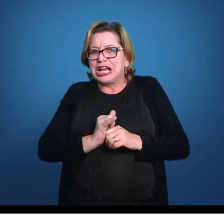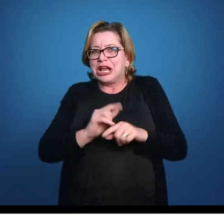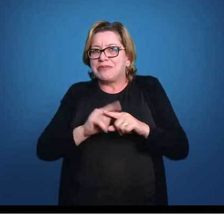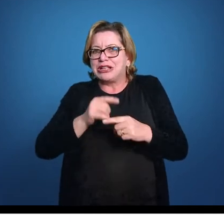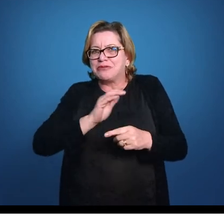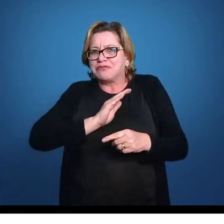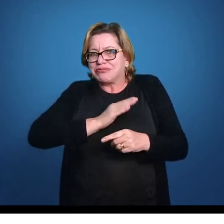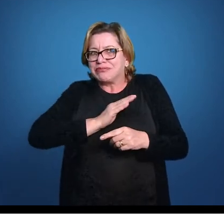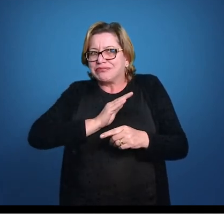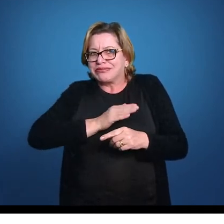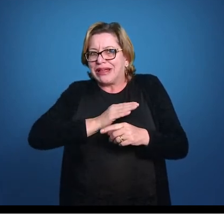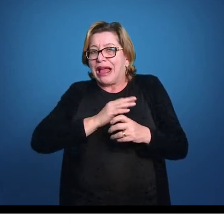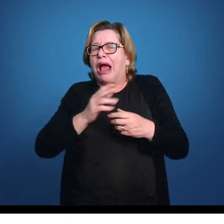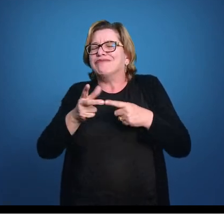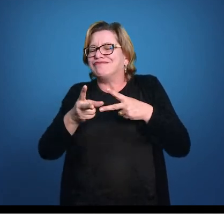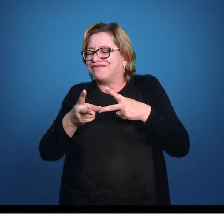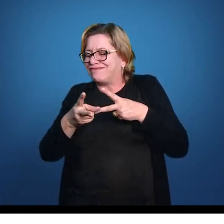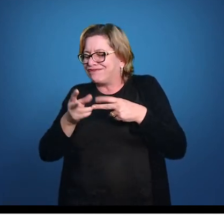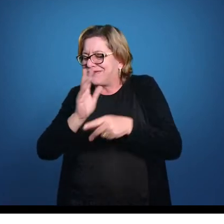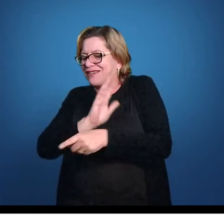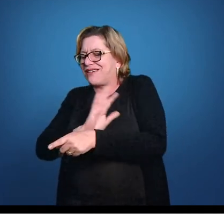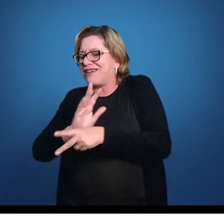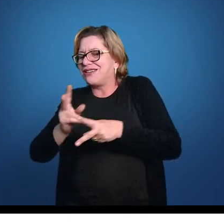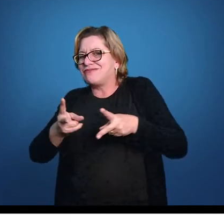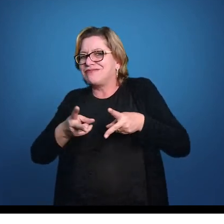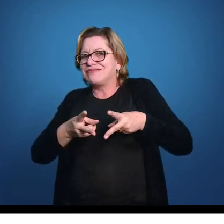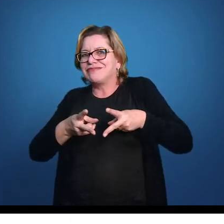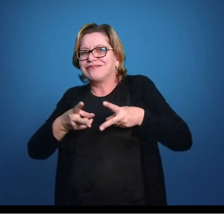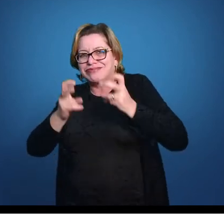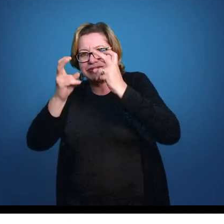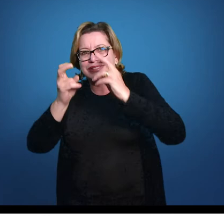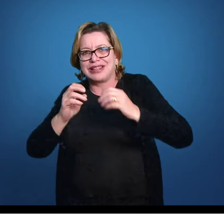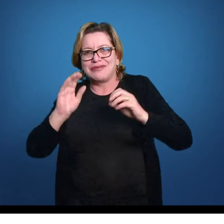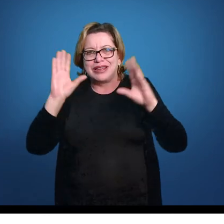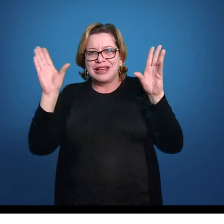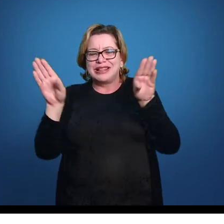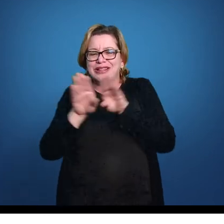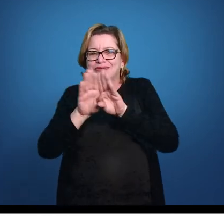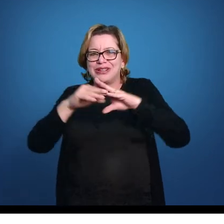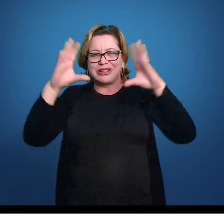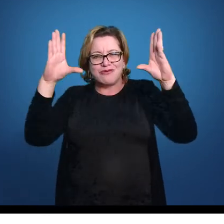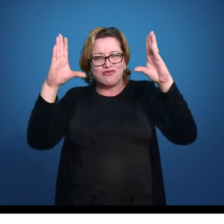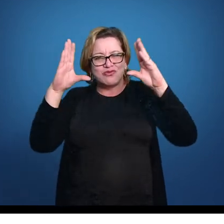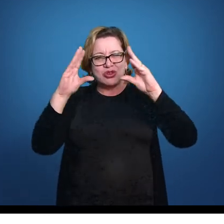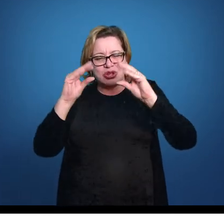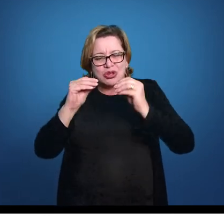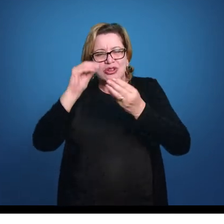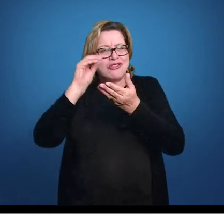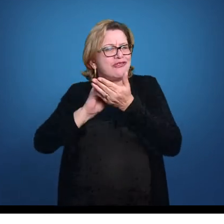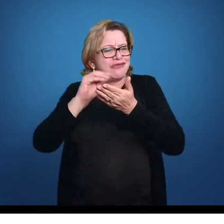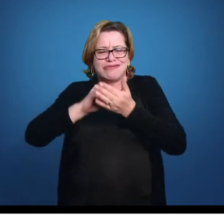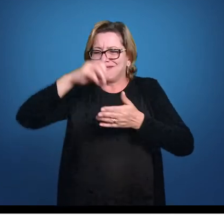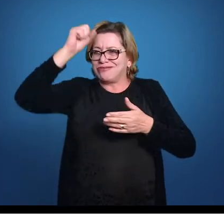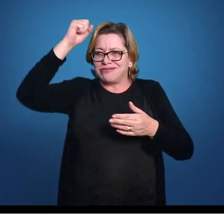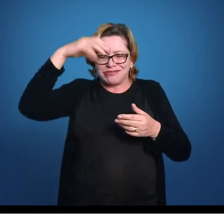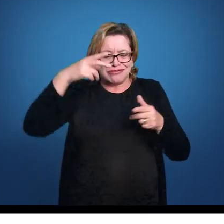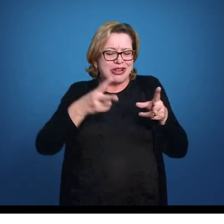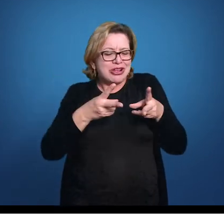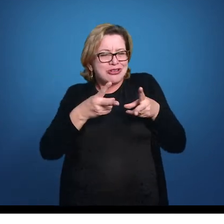comida, pode ser, então eles conseguem perceber coisas mesmo no escuro, mesmo sem luz, mesmo sem